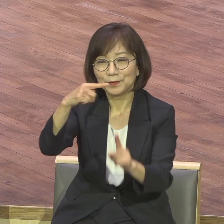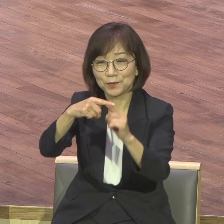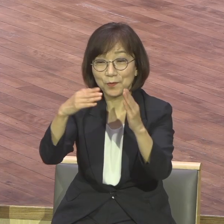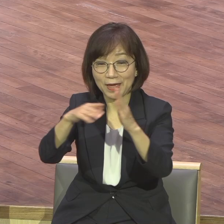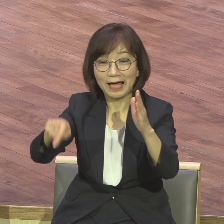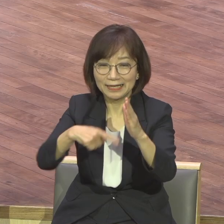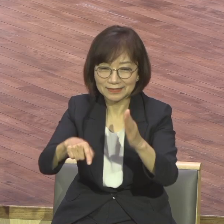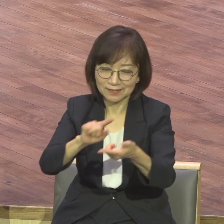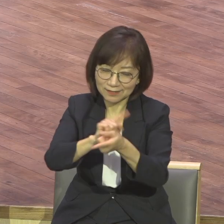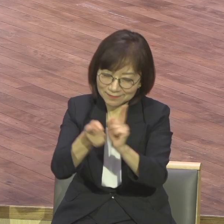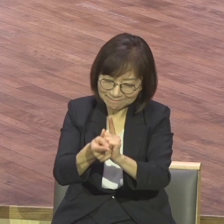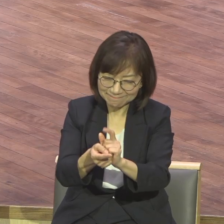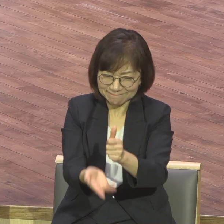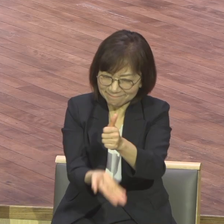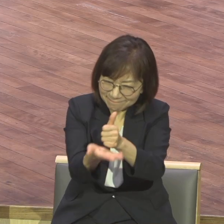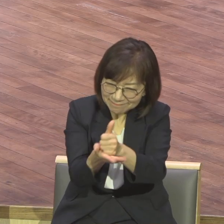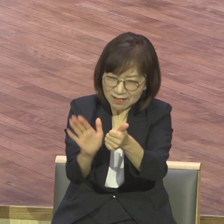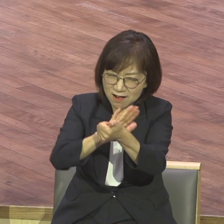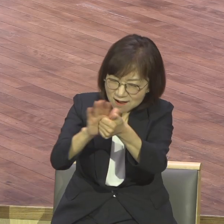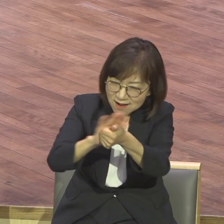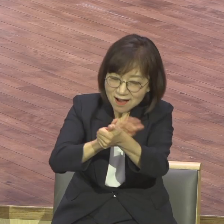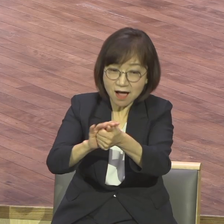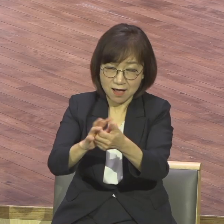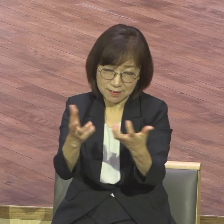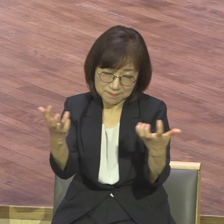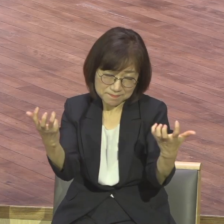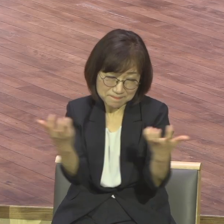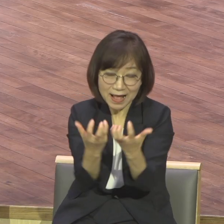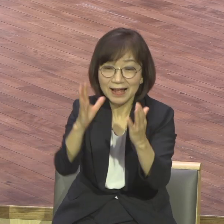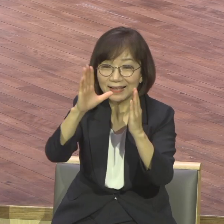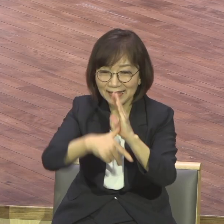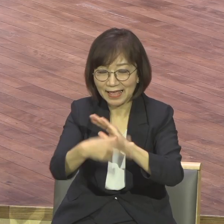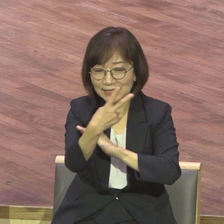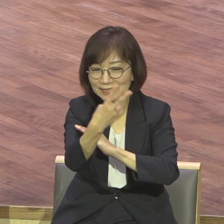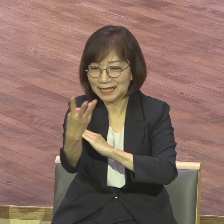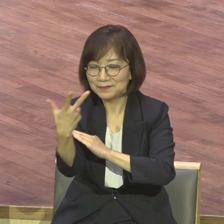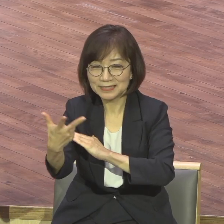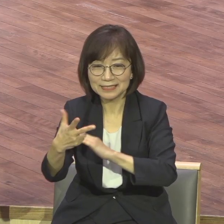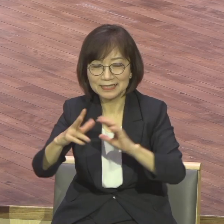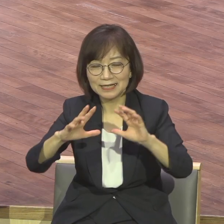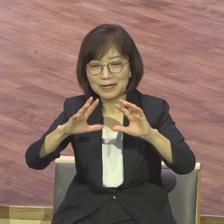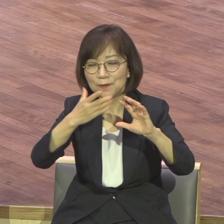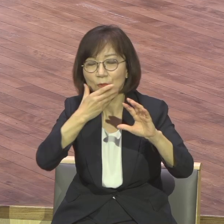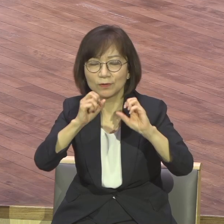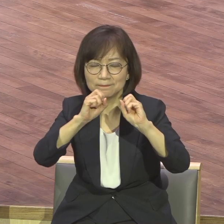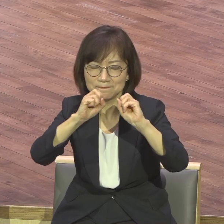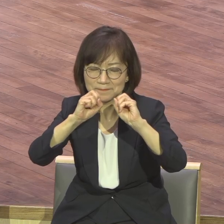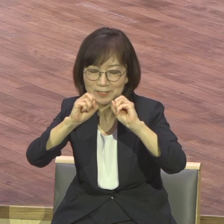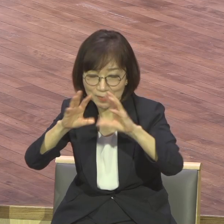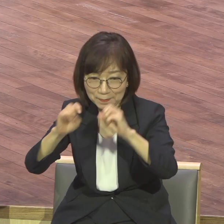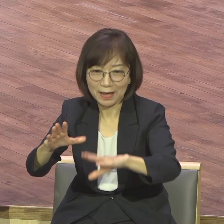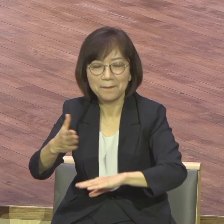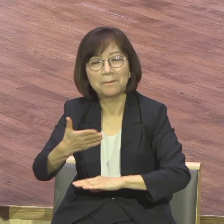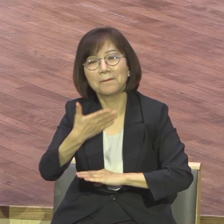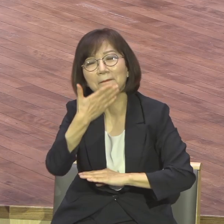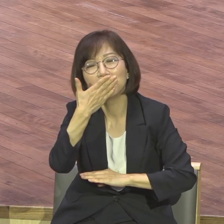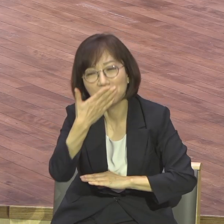우리에게 주어진 2, 3, 7, 5천적 복음화가 가능하다 이런 미생